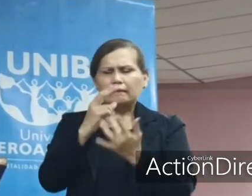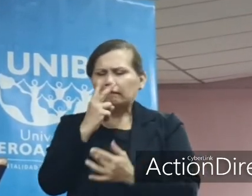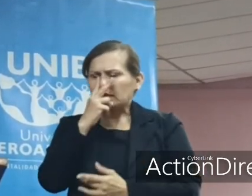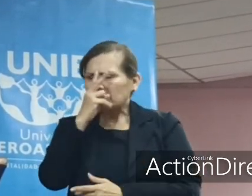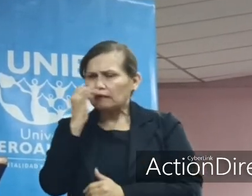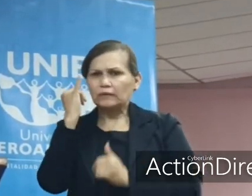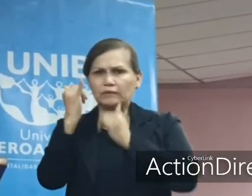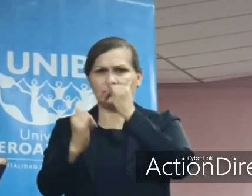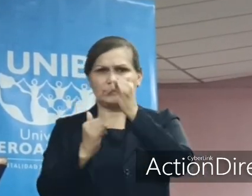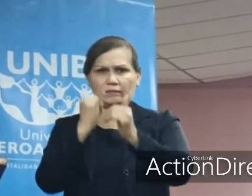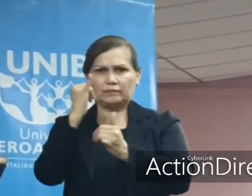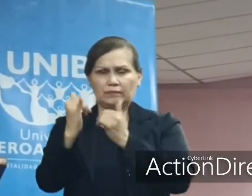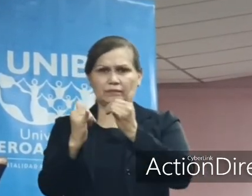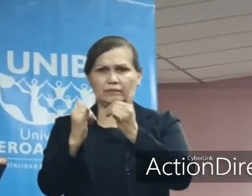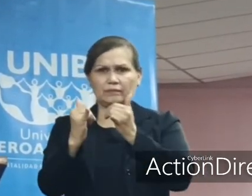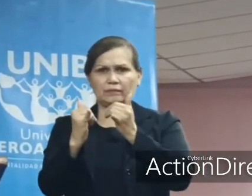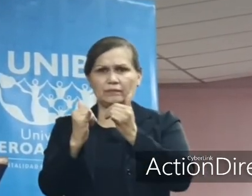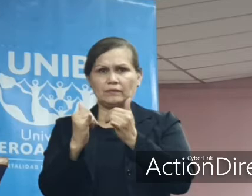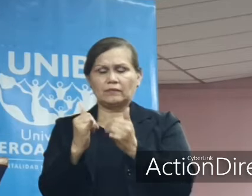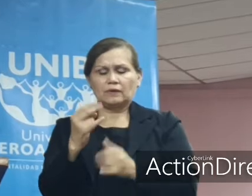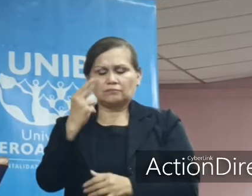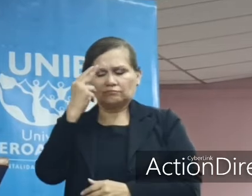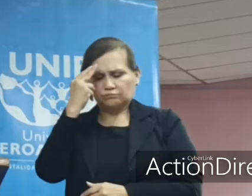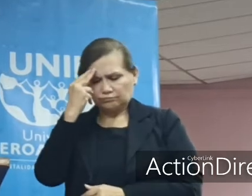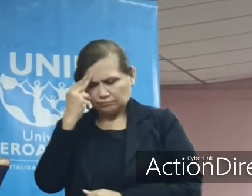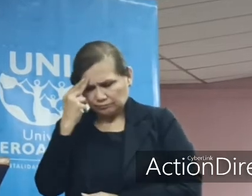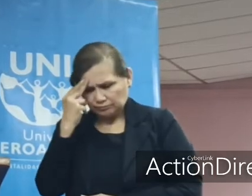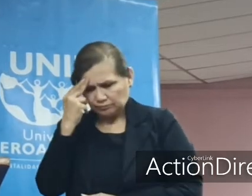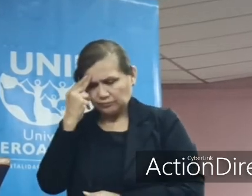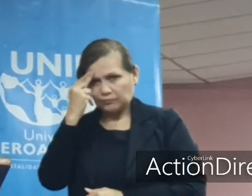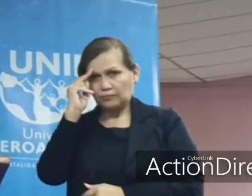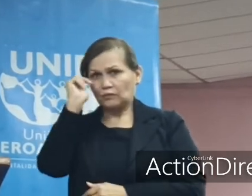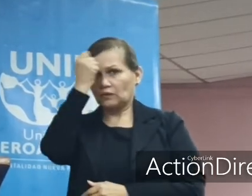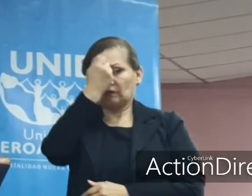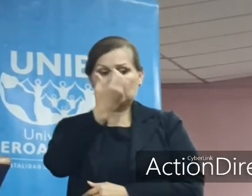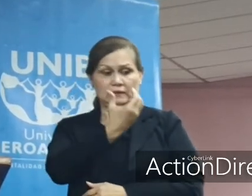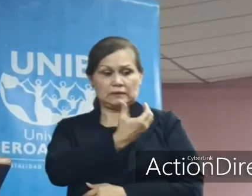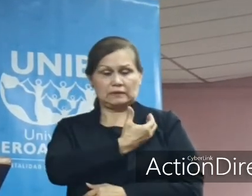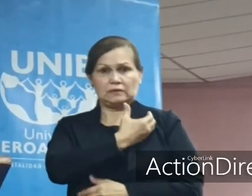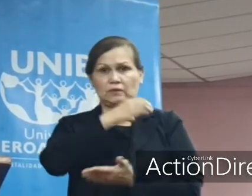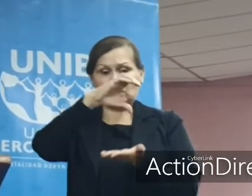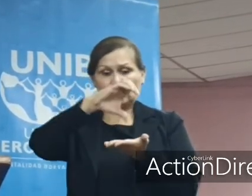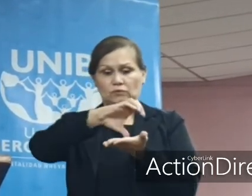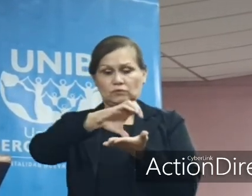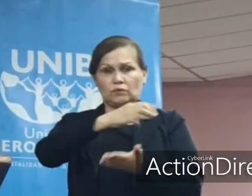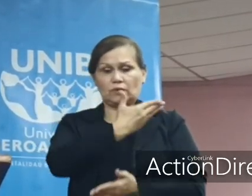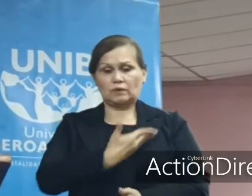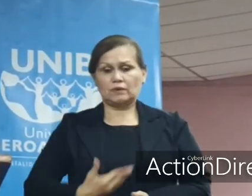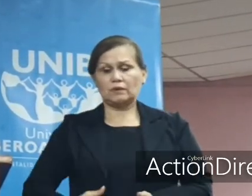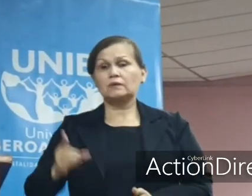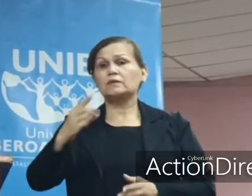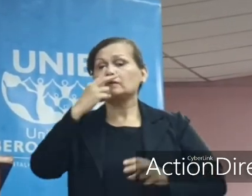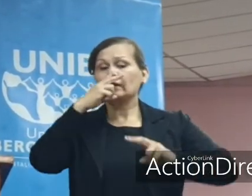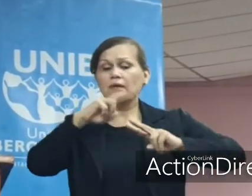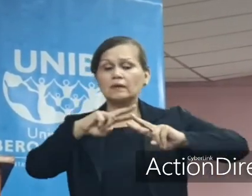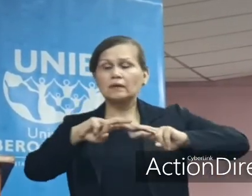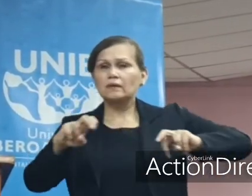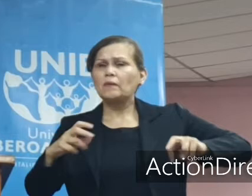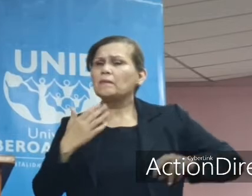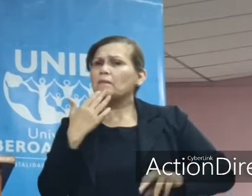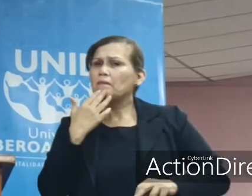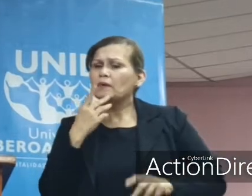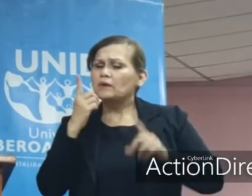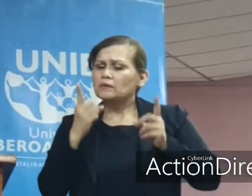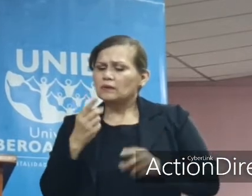destacar. Se honra a la Universidad Nacional de Asunción en la dirección de investigación, pero